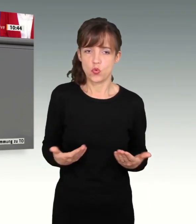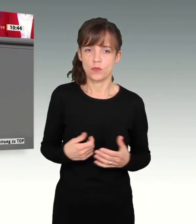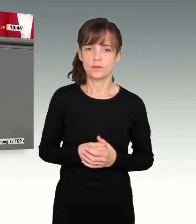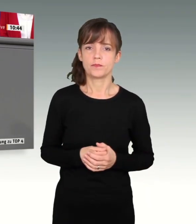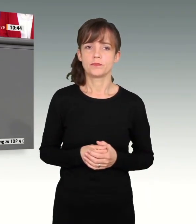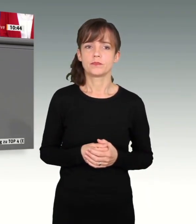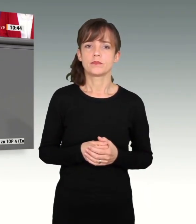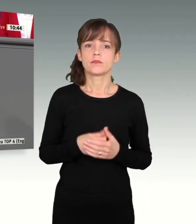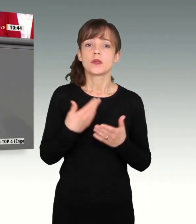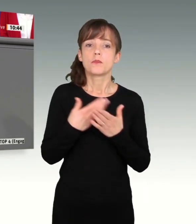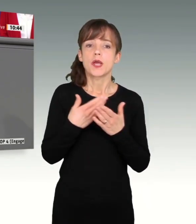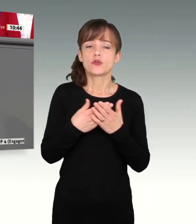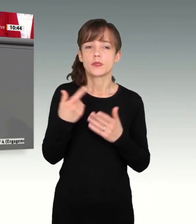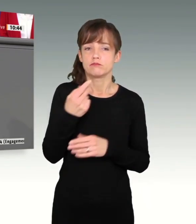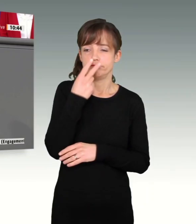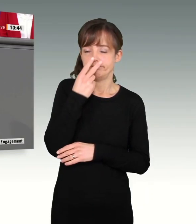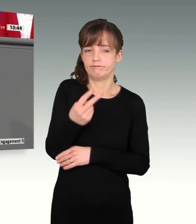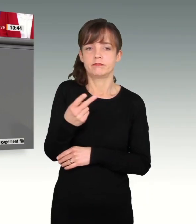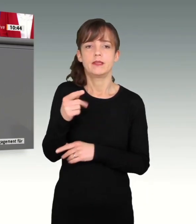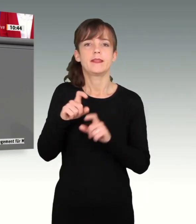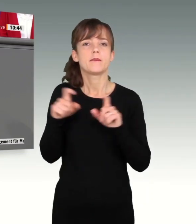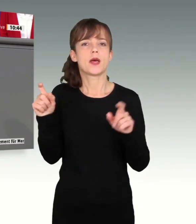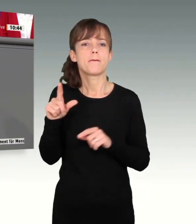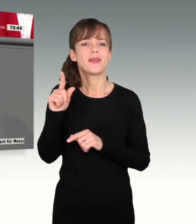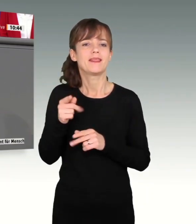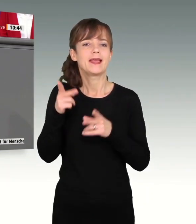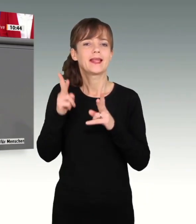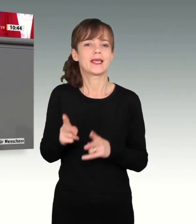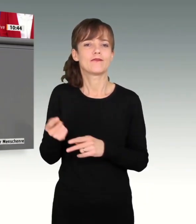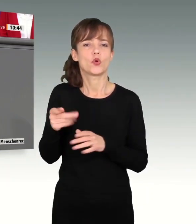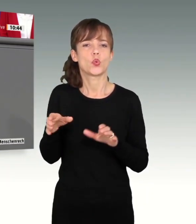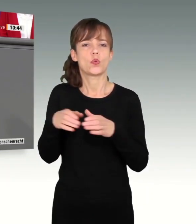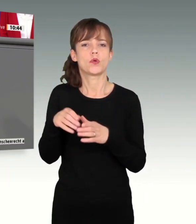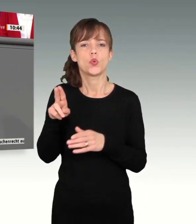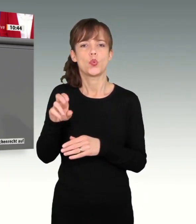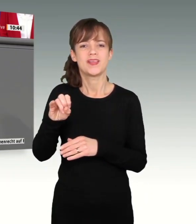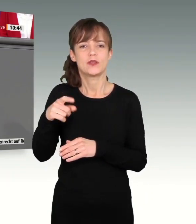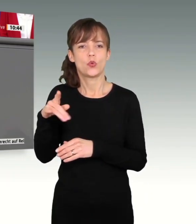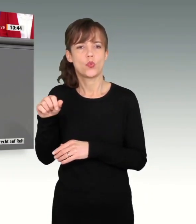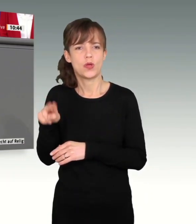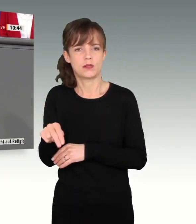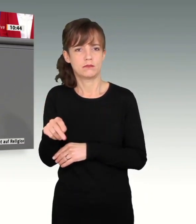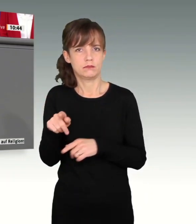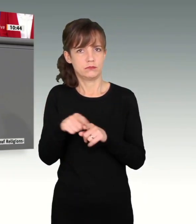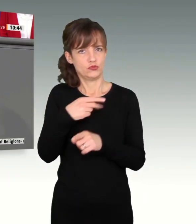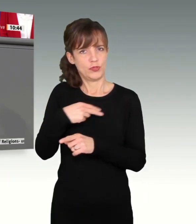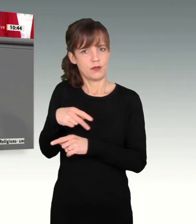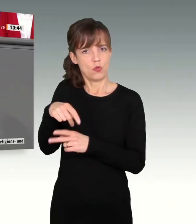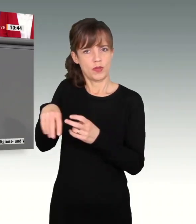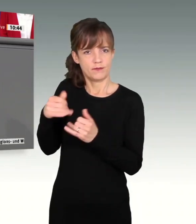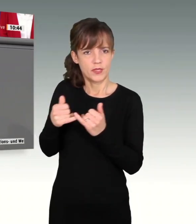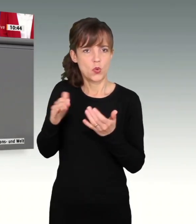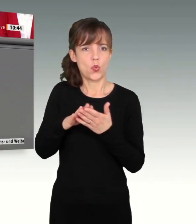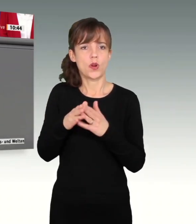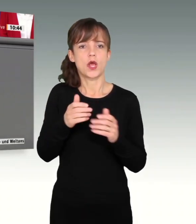China, wenn es um die Minderheitenrechte von Uiguren geht, ein Rüstungsexportstopp für Saudi-Arabien, ein